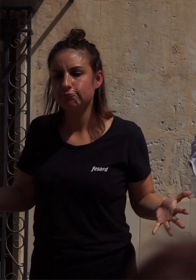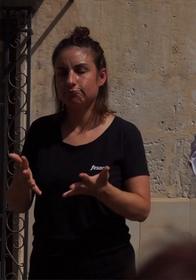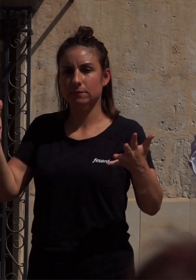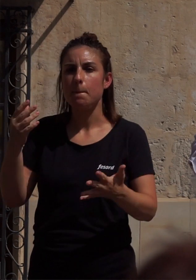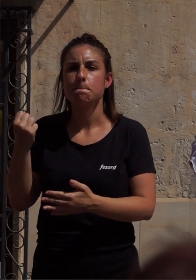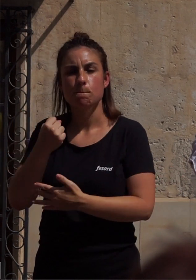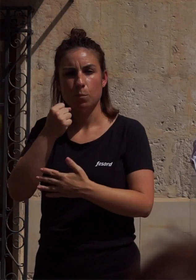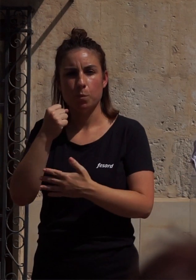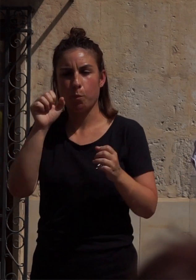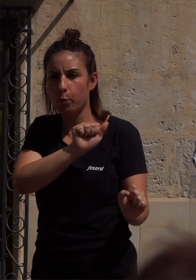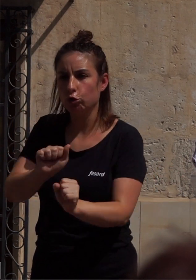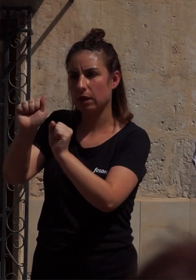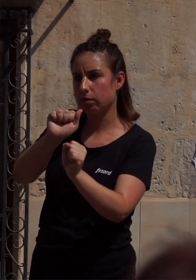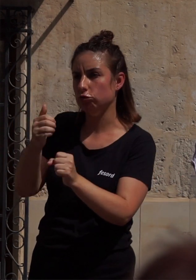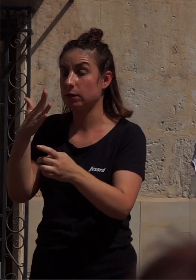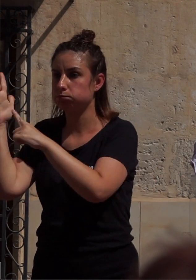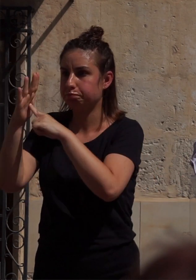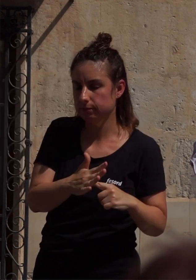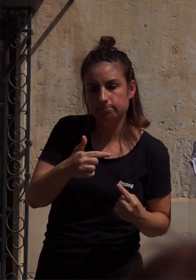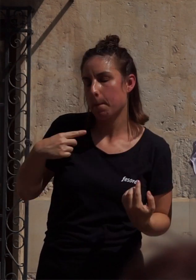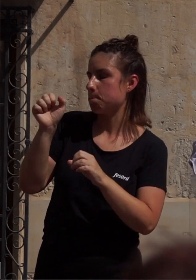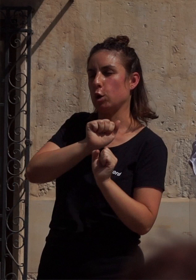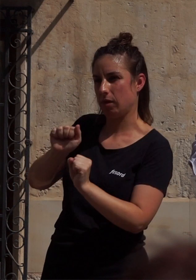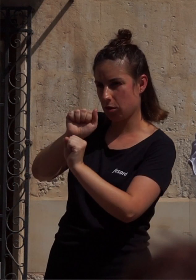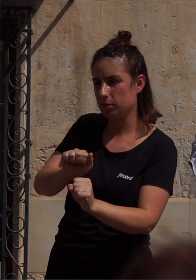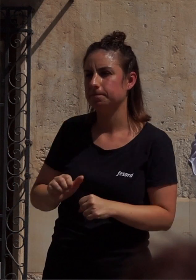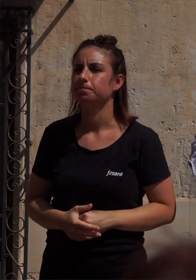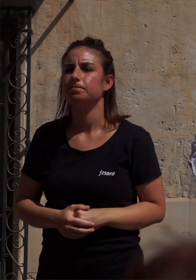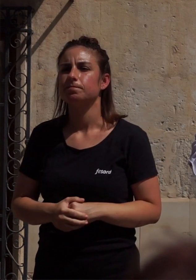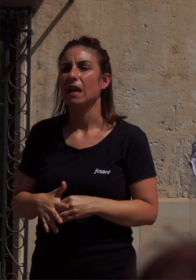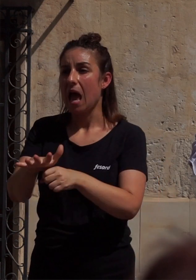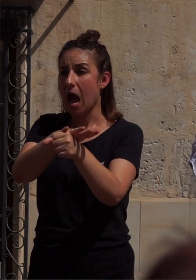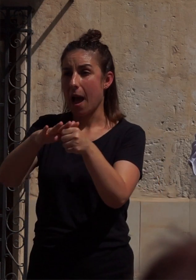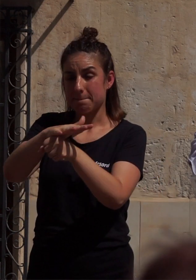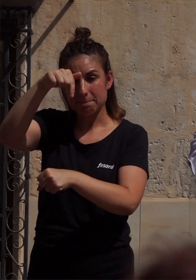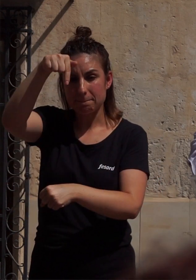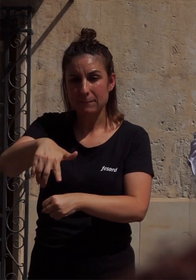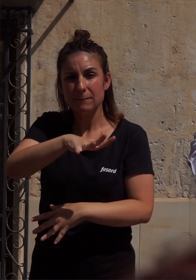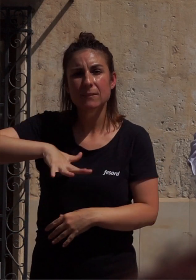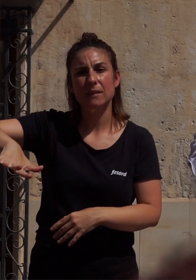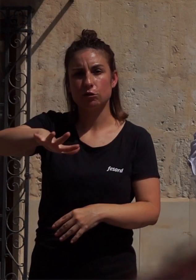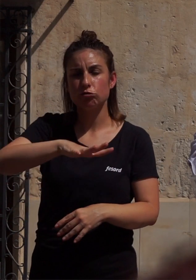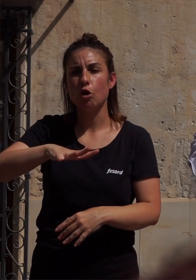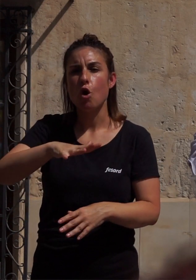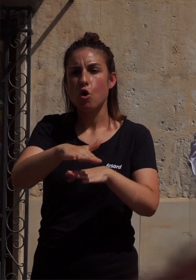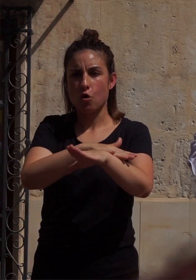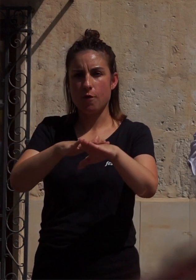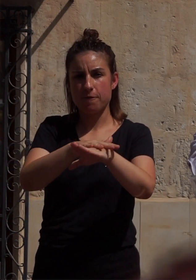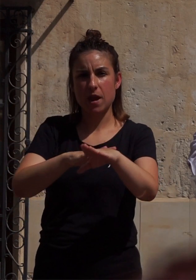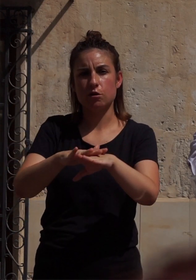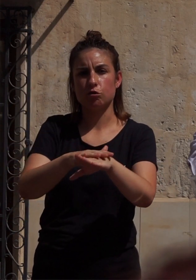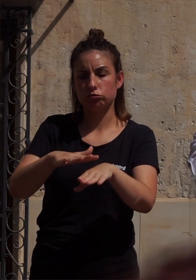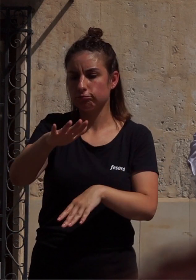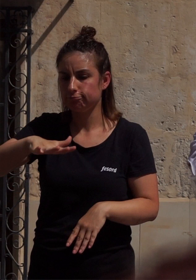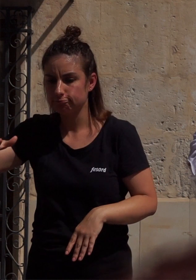plena frente a la discriminación. Es en el ámbito municipal donde los gobiernos locales dan la